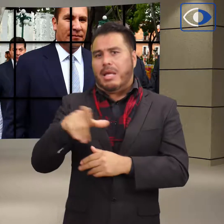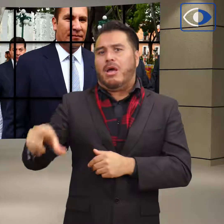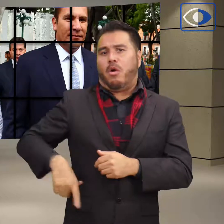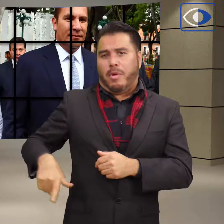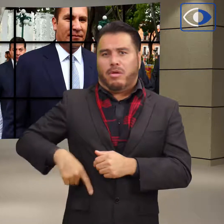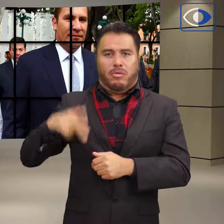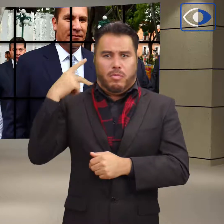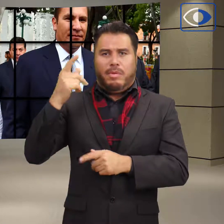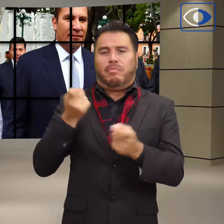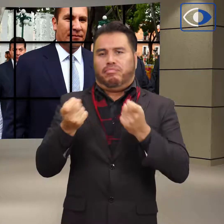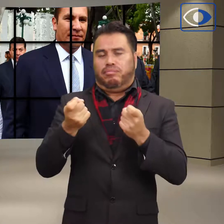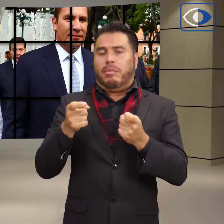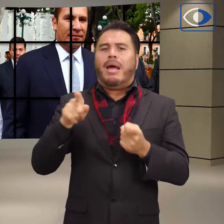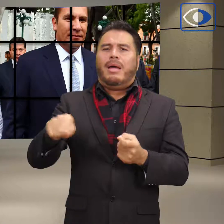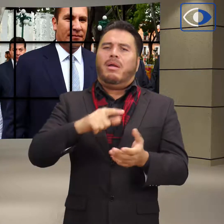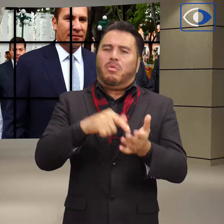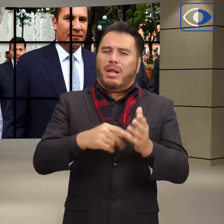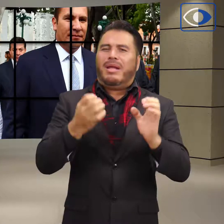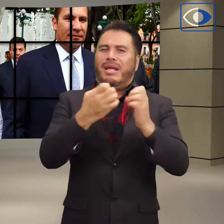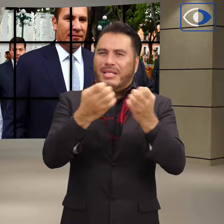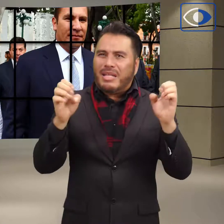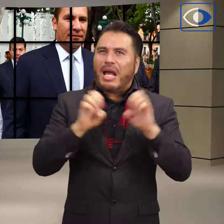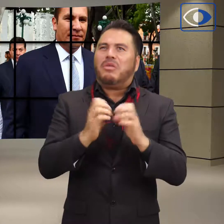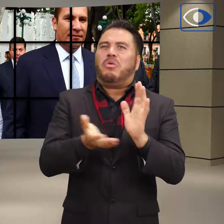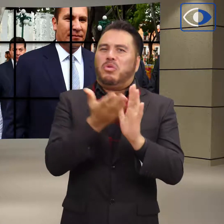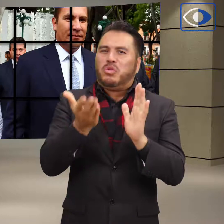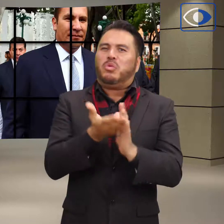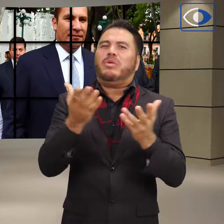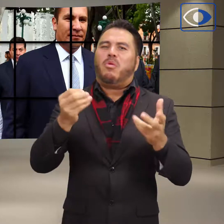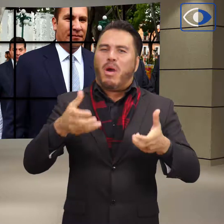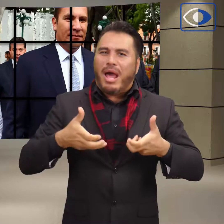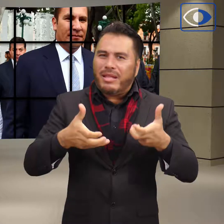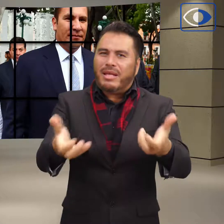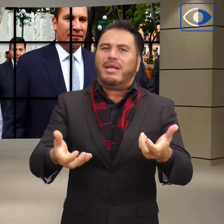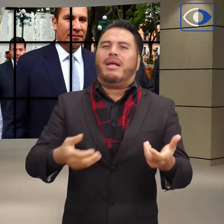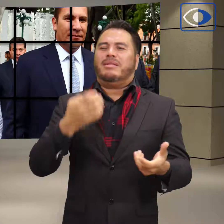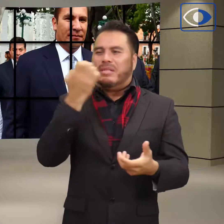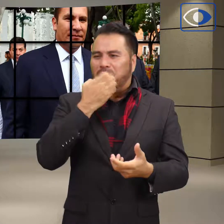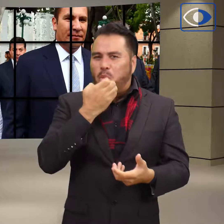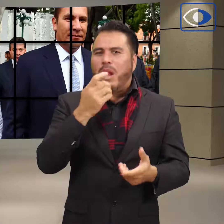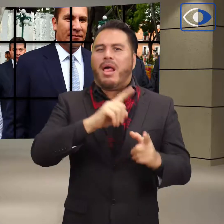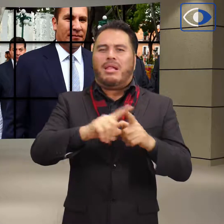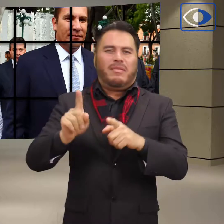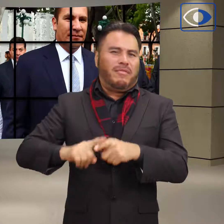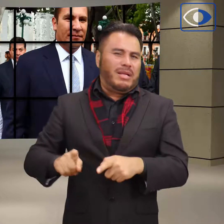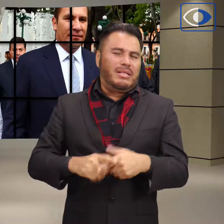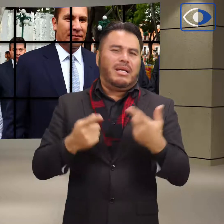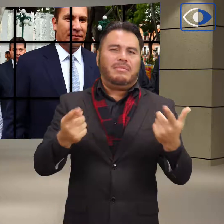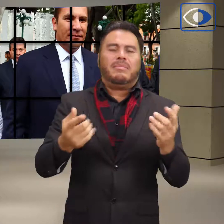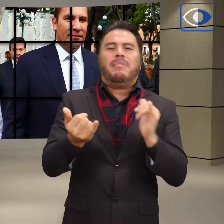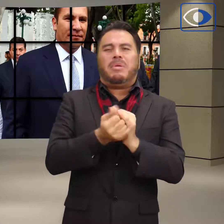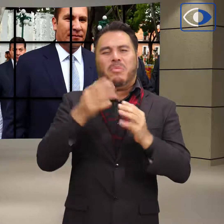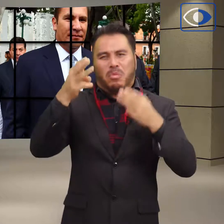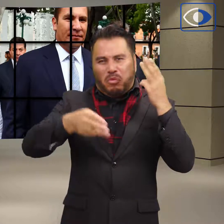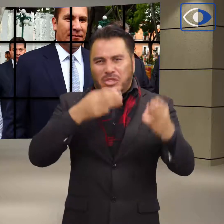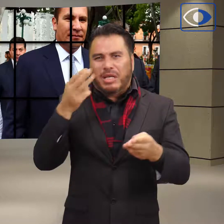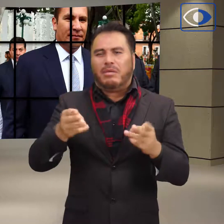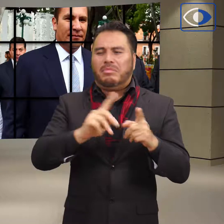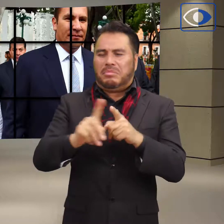escuelas y un estadio, la rehabilitación de zonas históricas y la promoción del turismo corrieron a la par con los abusos de autoridad